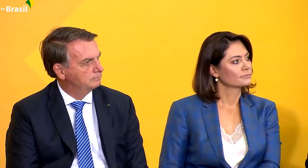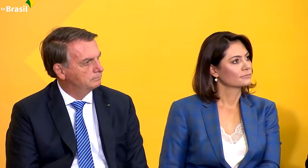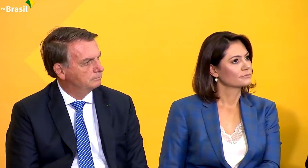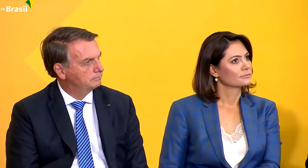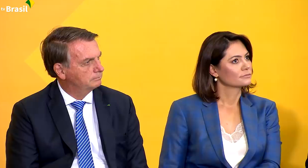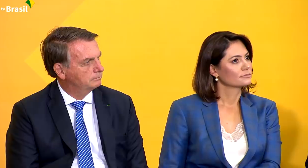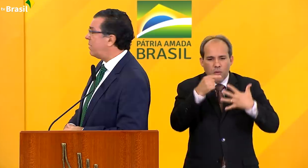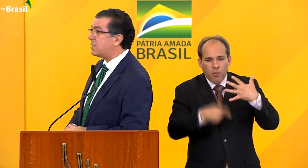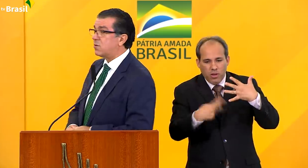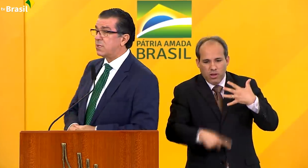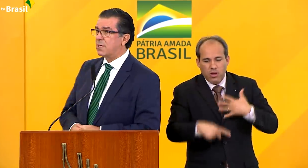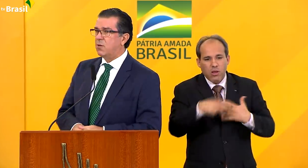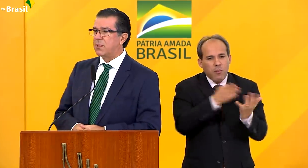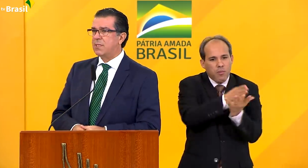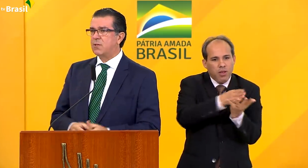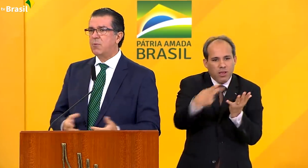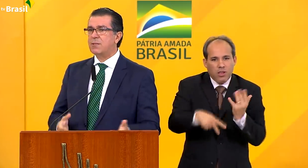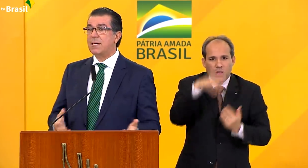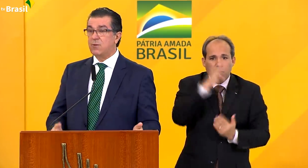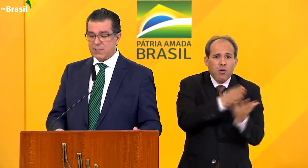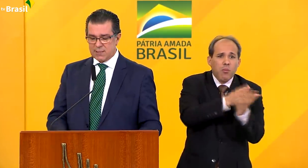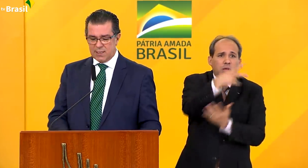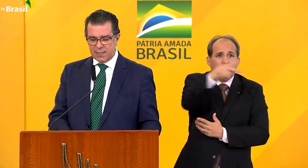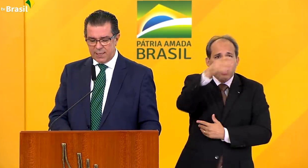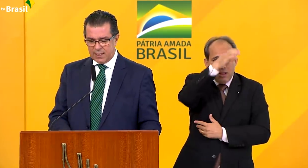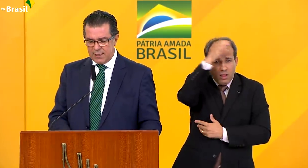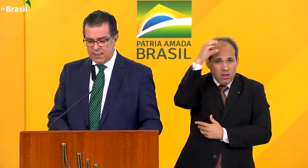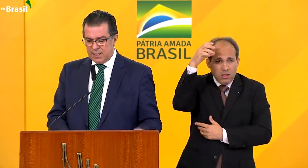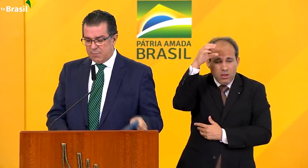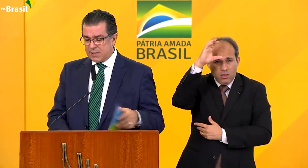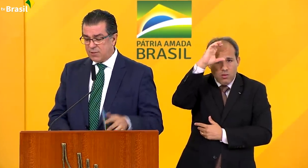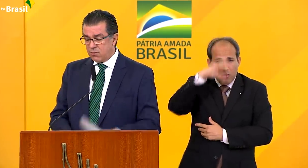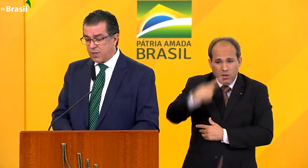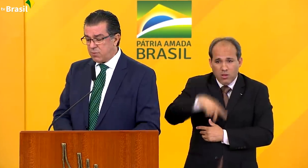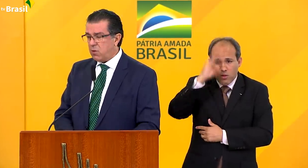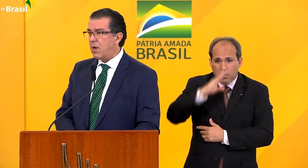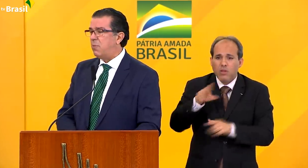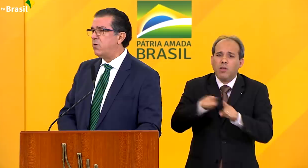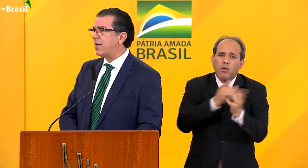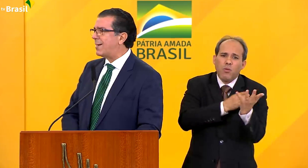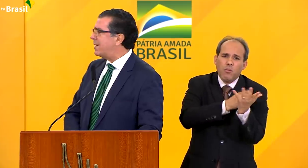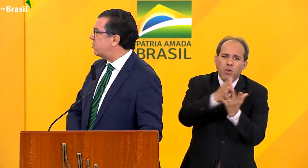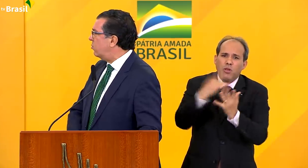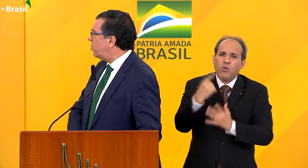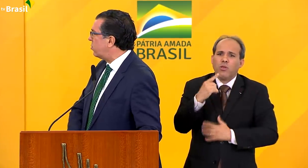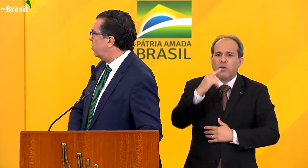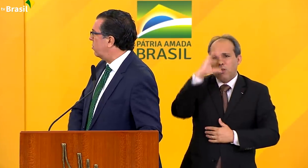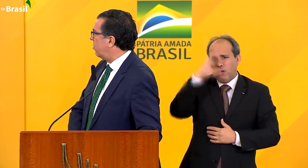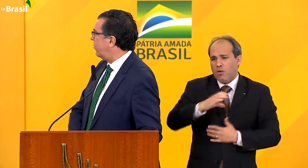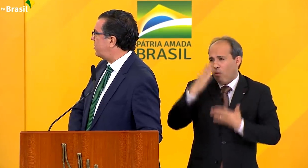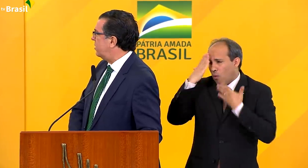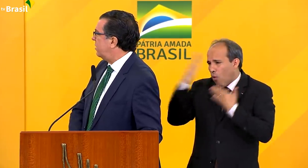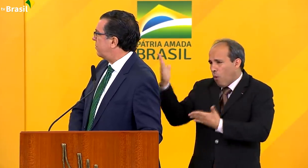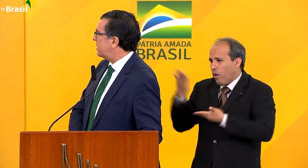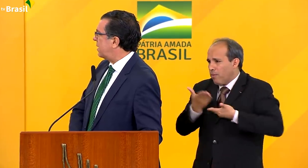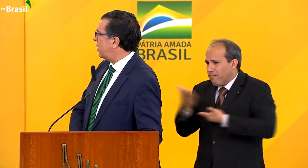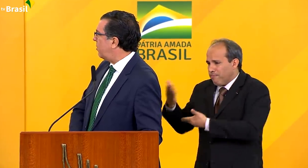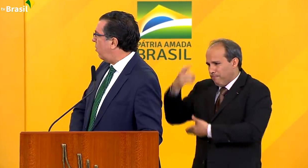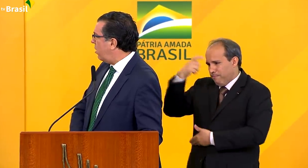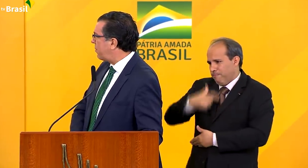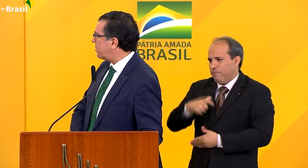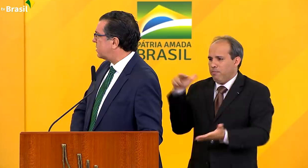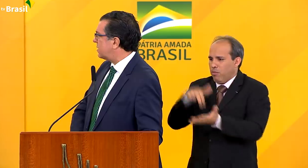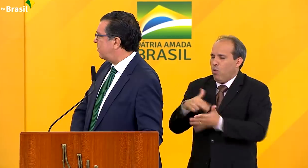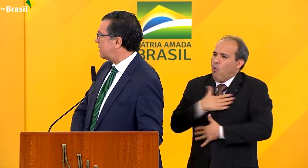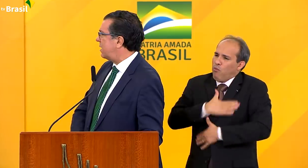nossas, são metas do Brasil, são metas do cidadão brasileiro, são metas da nossa cidadania. Presidente, eu não quero me alongar muito, agradeço muito o convite para estar